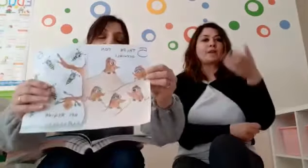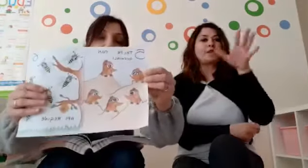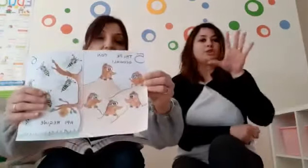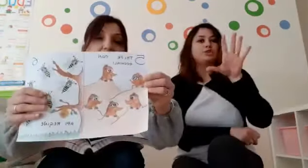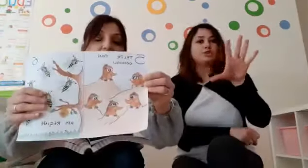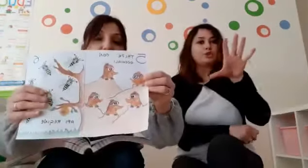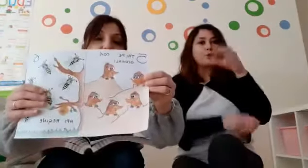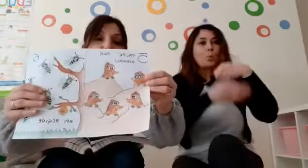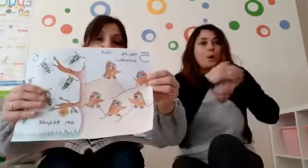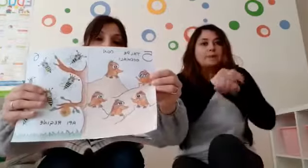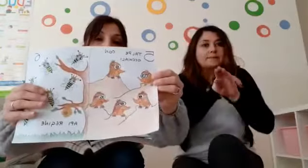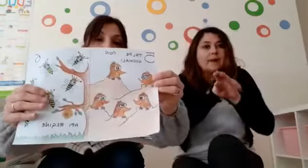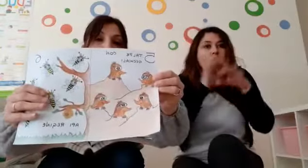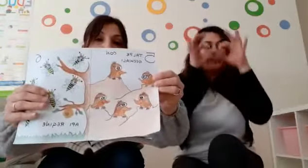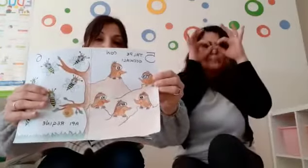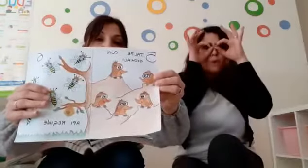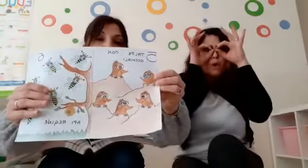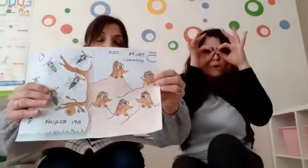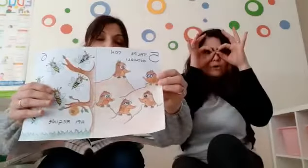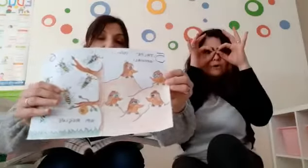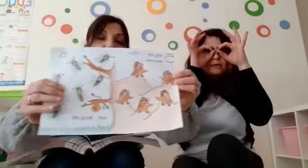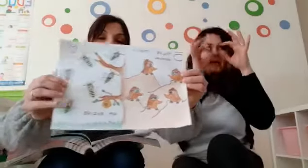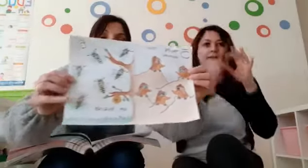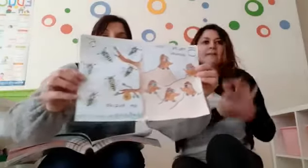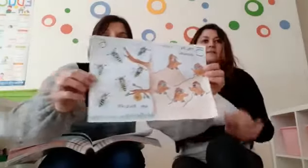cinque talpe con gli occhiali,